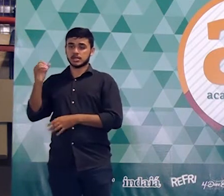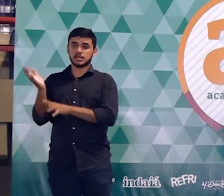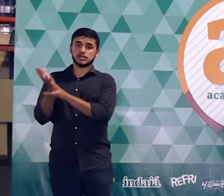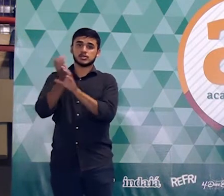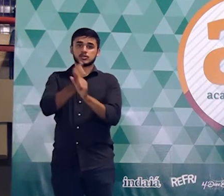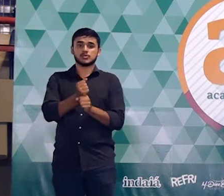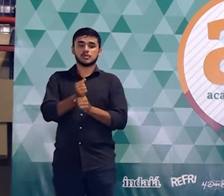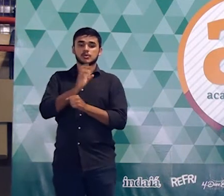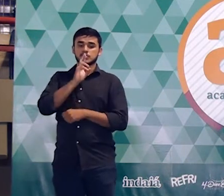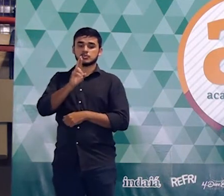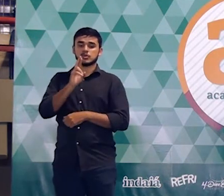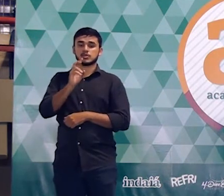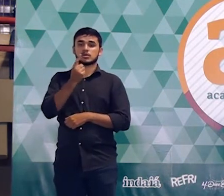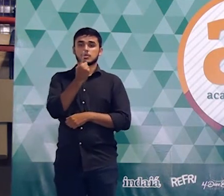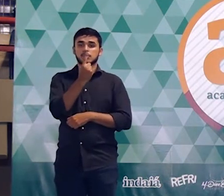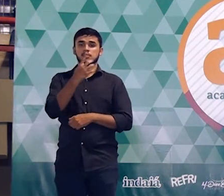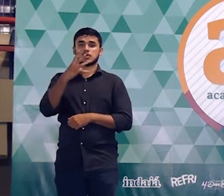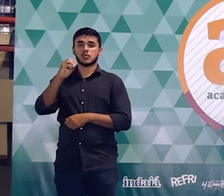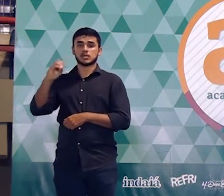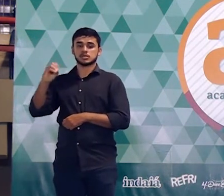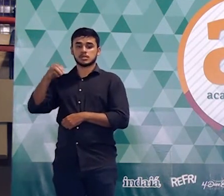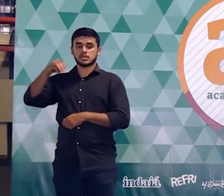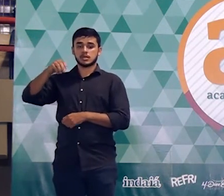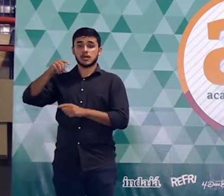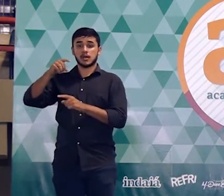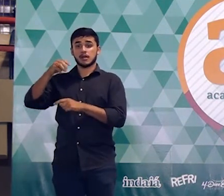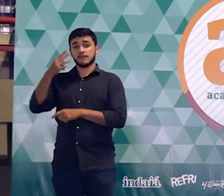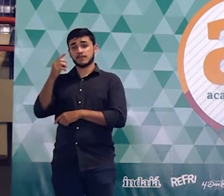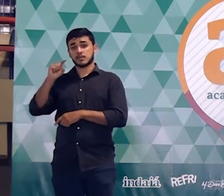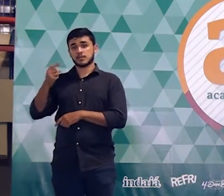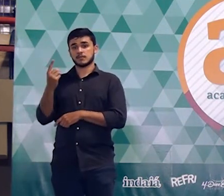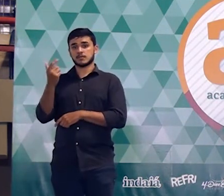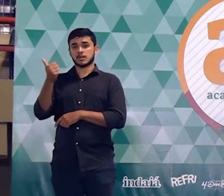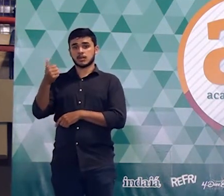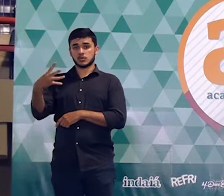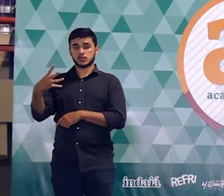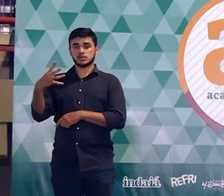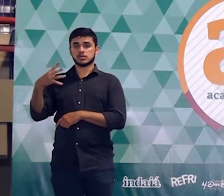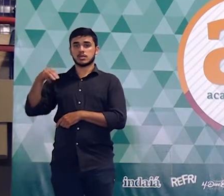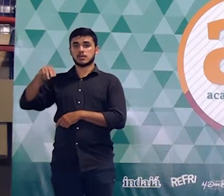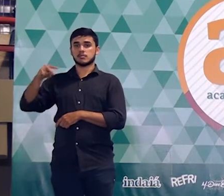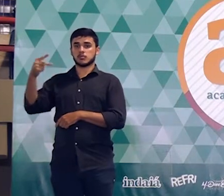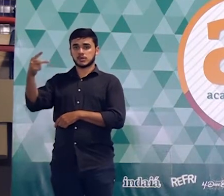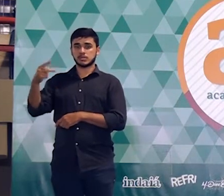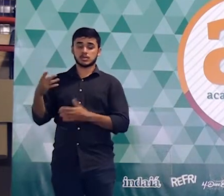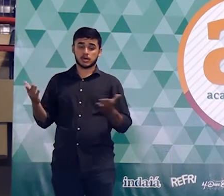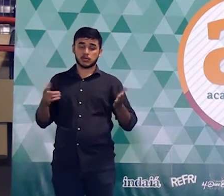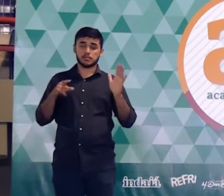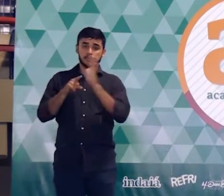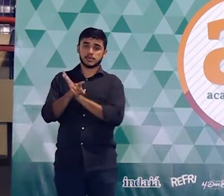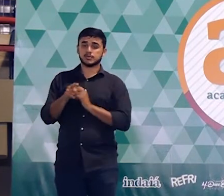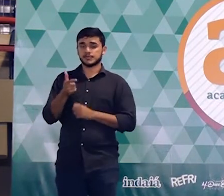pi metros quadrados jóia? tranquilo? legal pessoal vamos pra próxima questão agora acompanha comigo